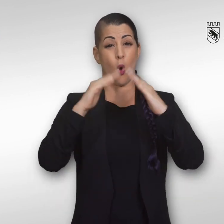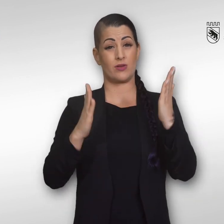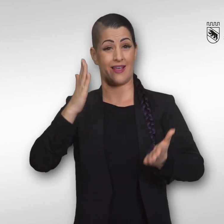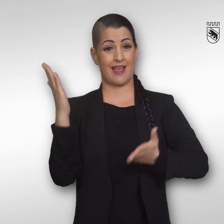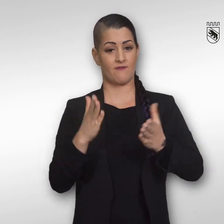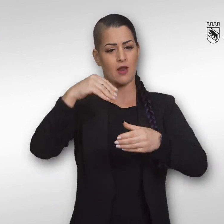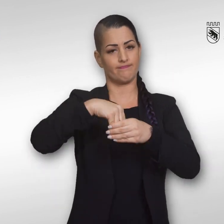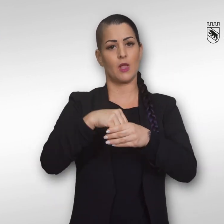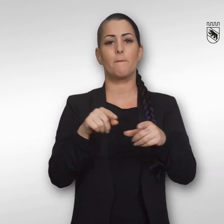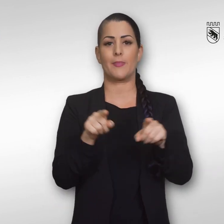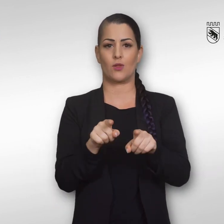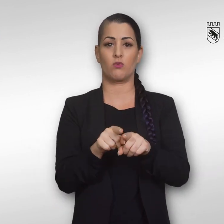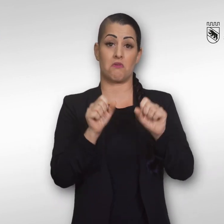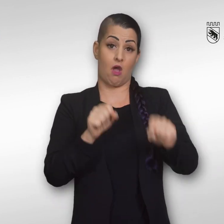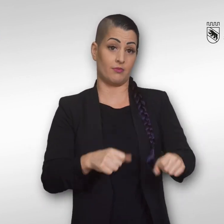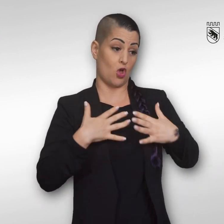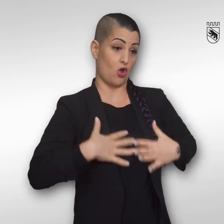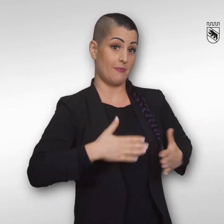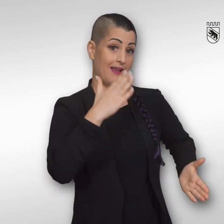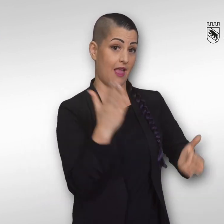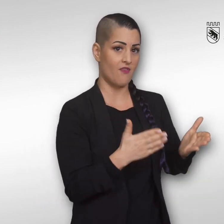Häusliche Gewalt kann physisch oder psychisch sein.